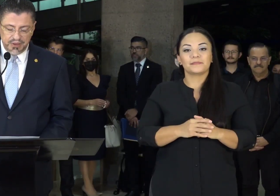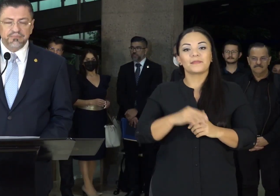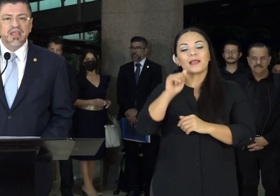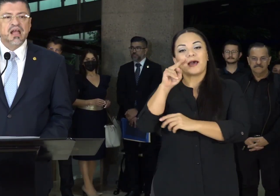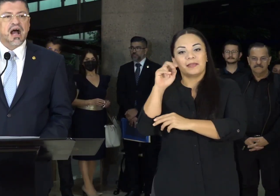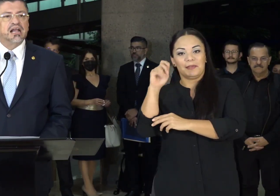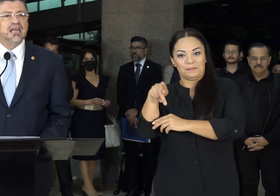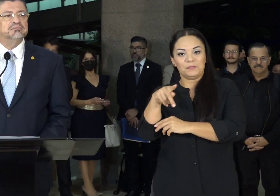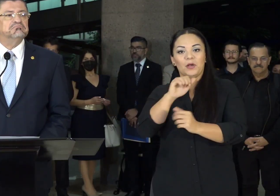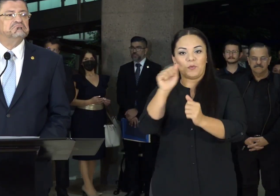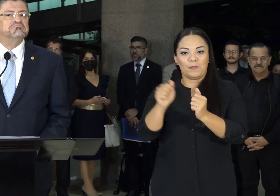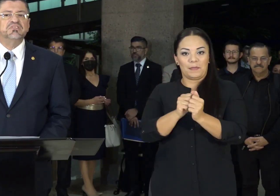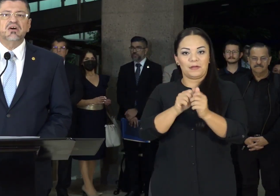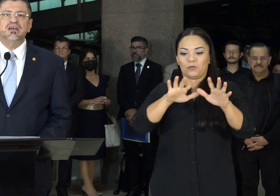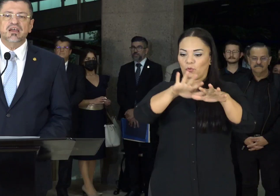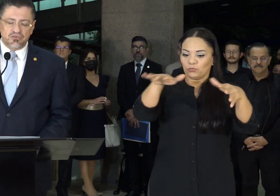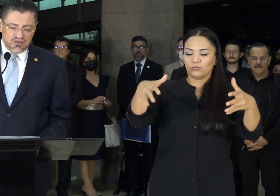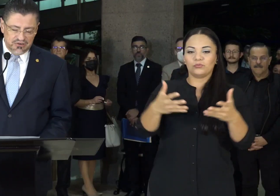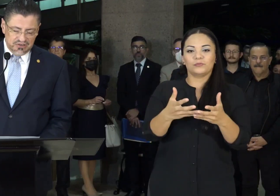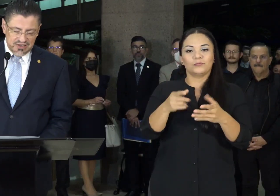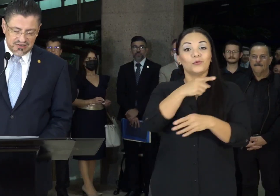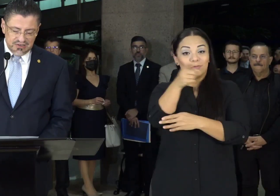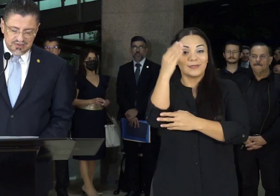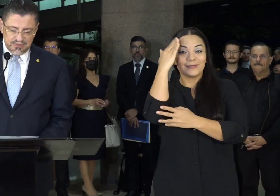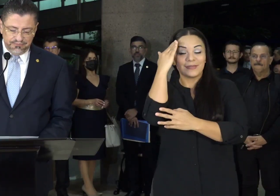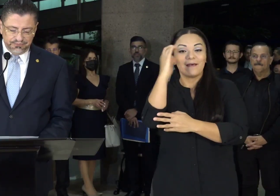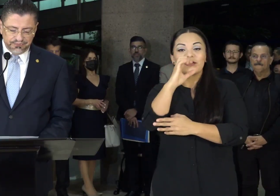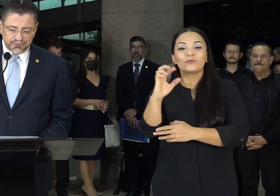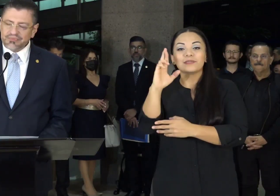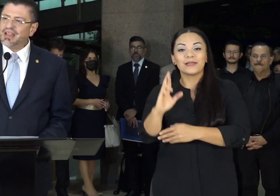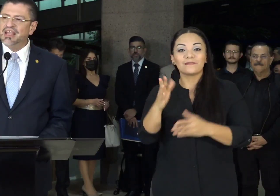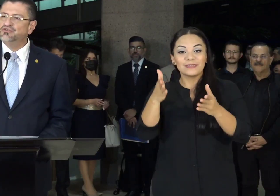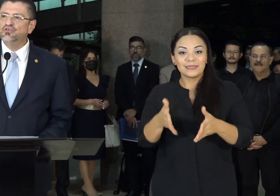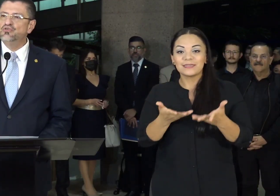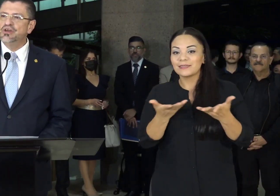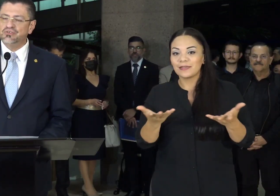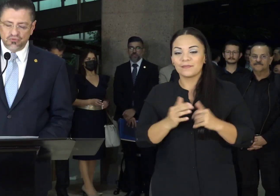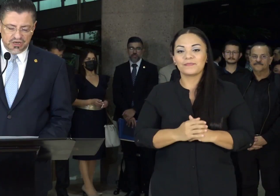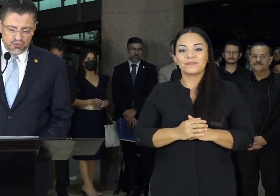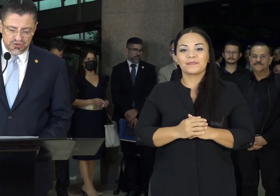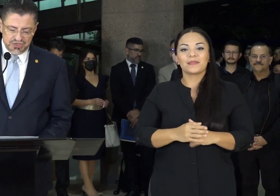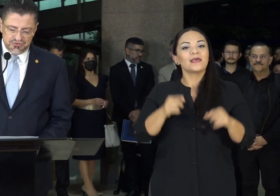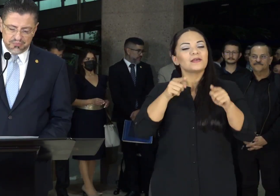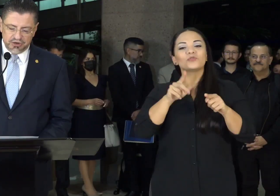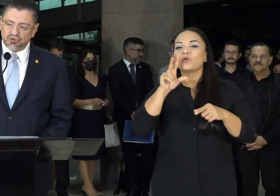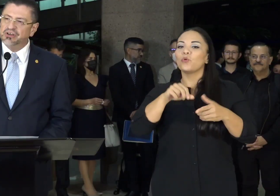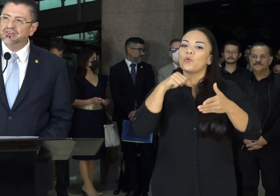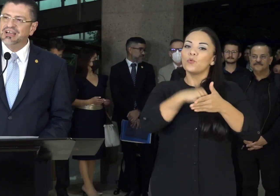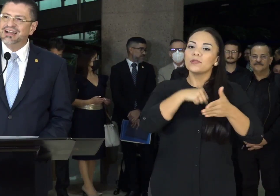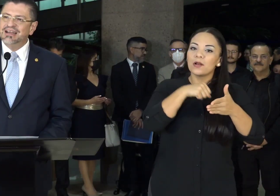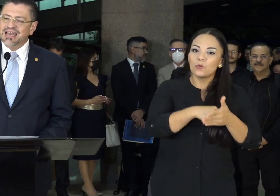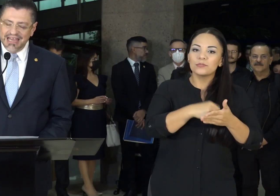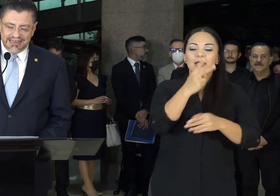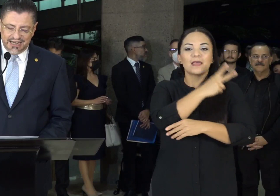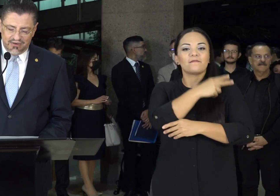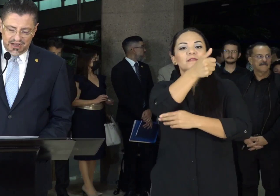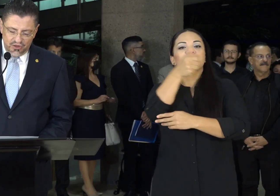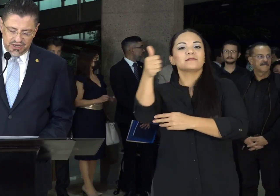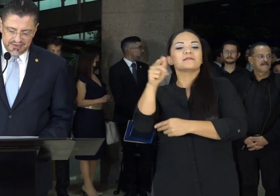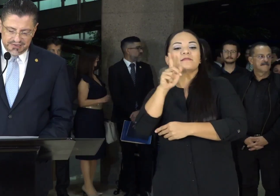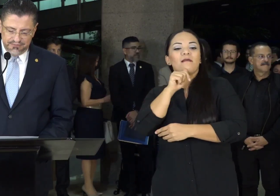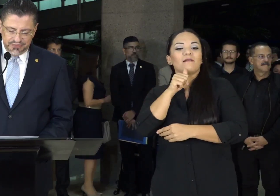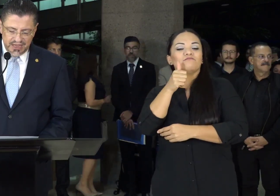ANEP. Aquí, ¿saben qué, costarricenses? Esto no es una lucha entre patrones y